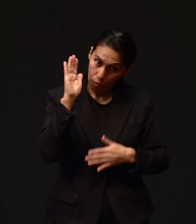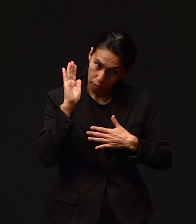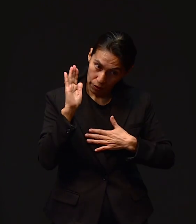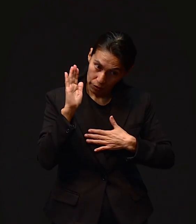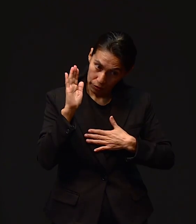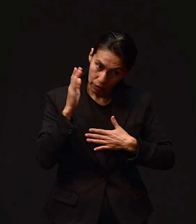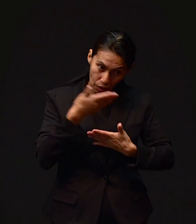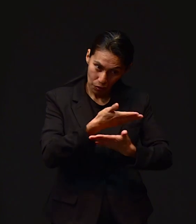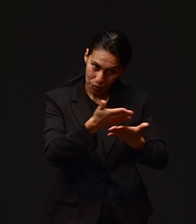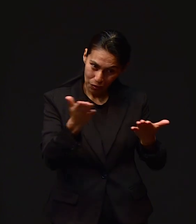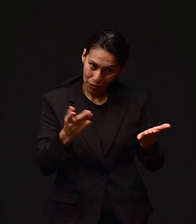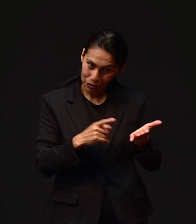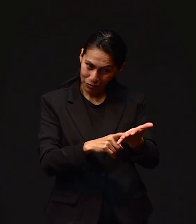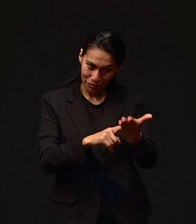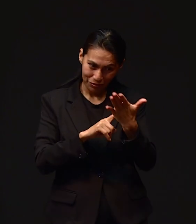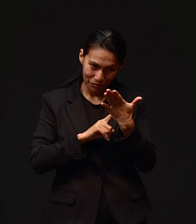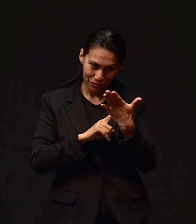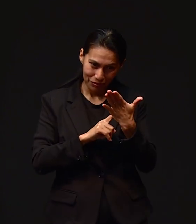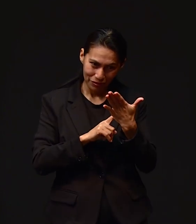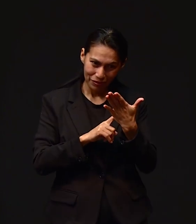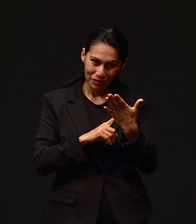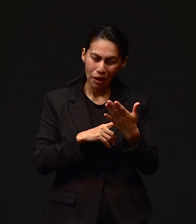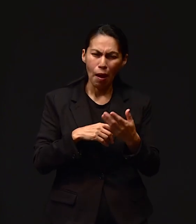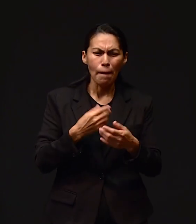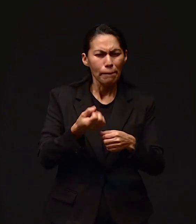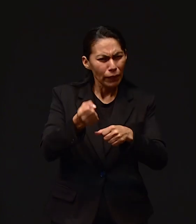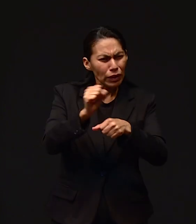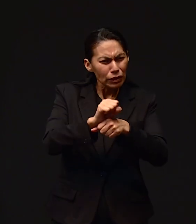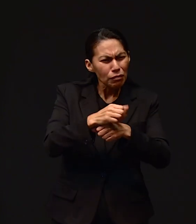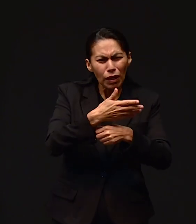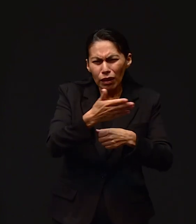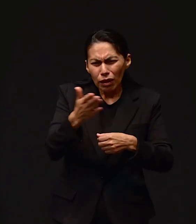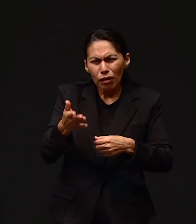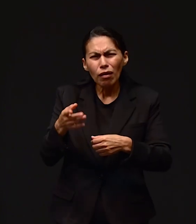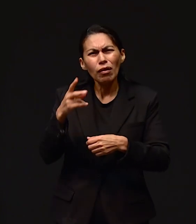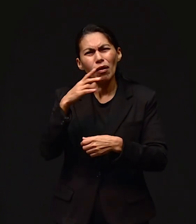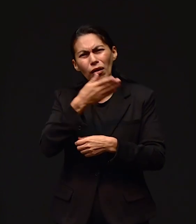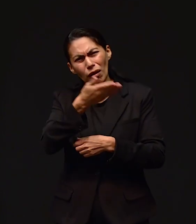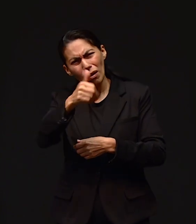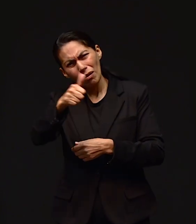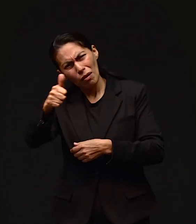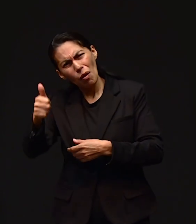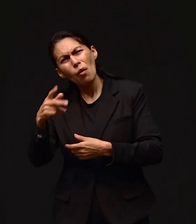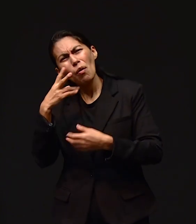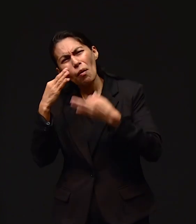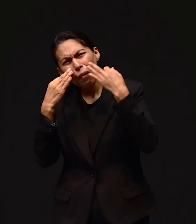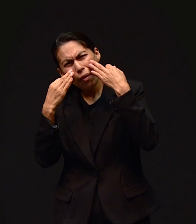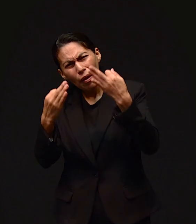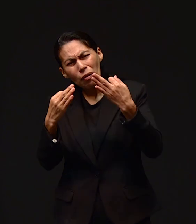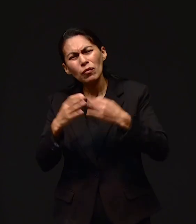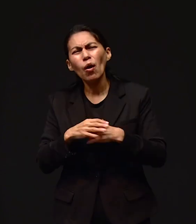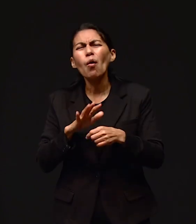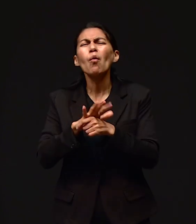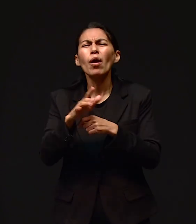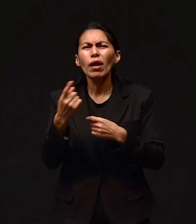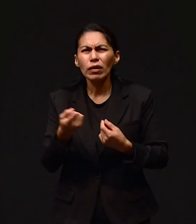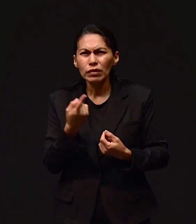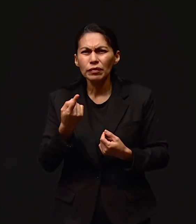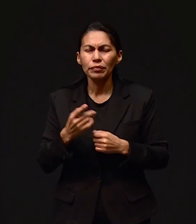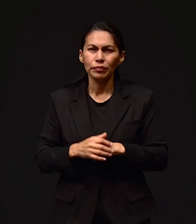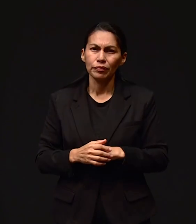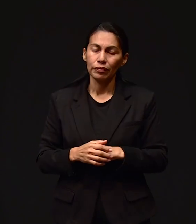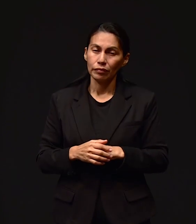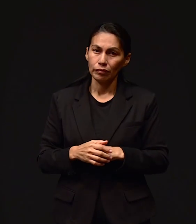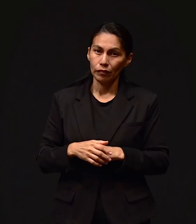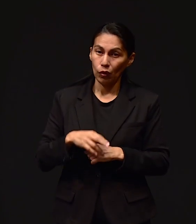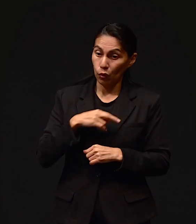promesa Que quieres compartir Con todos nosotros Para que durante esta semana Meditemos en oración En esta gran promesa ¿Cuál es?